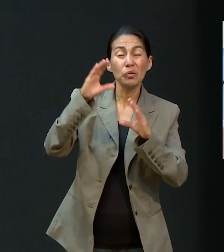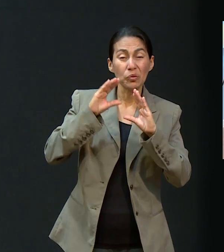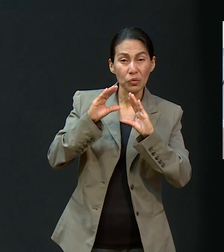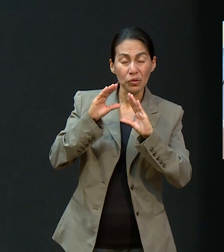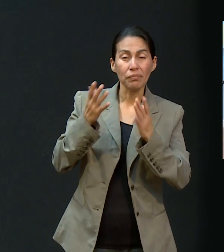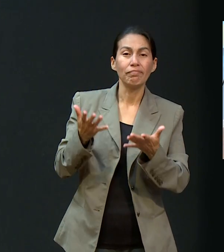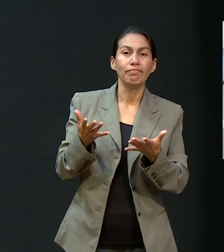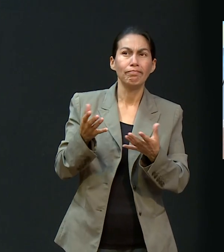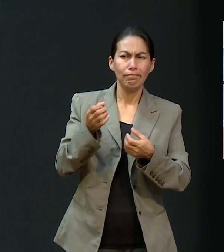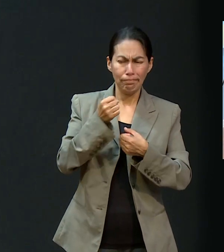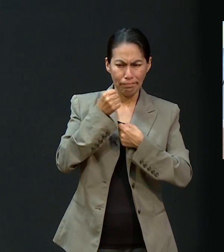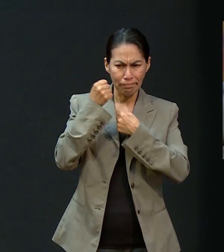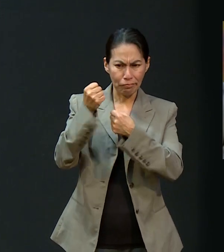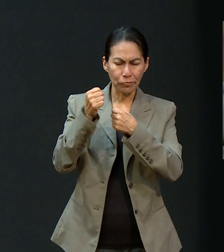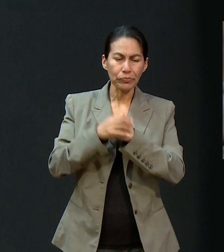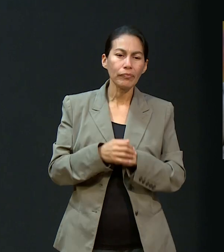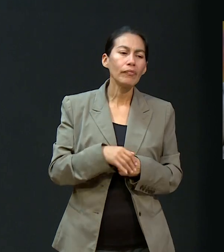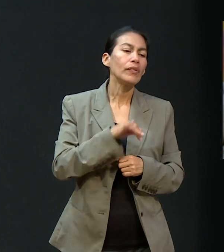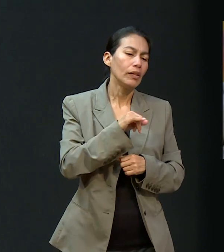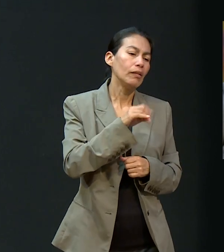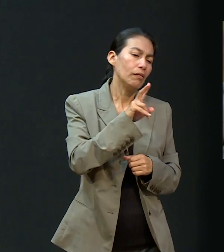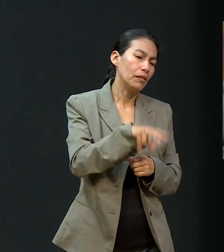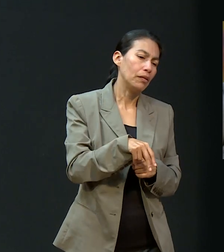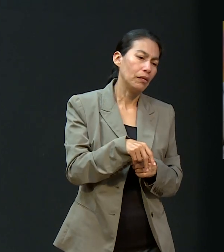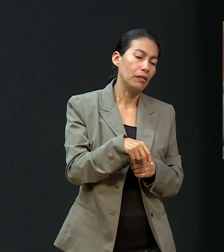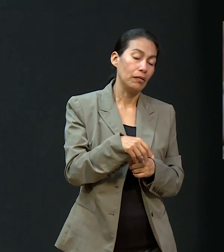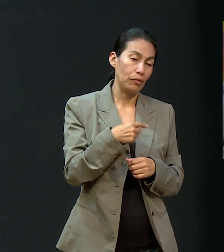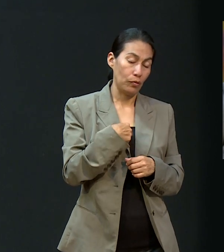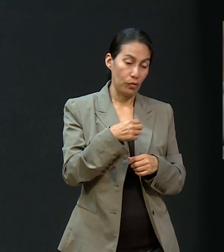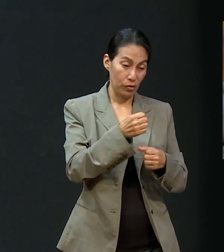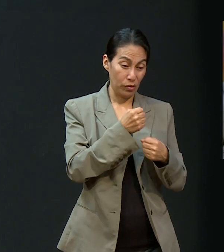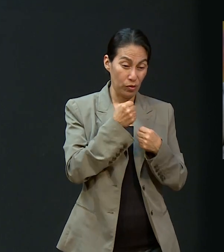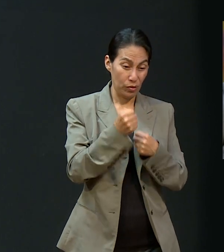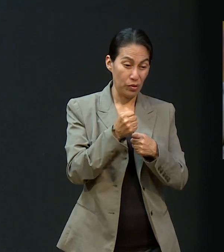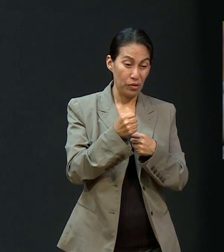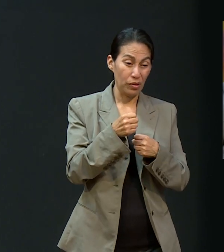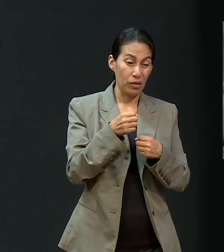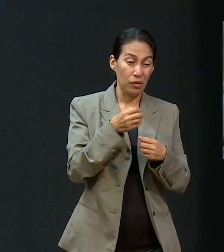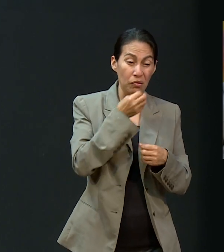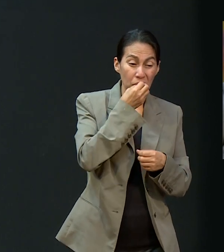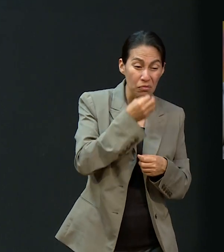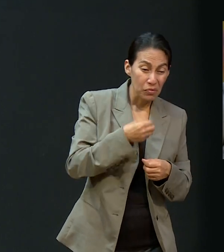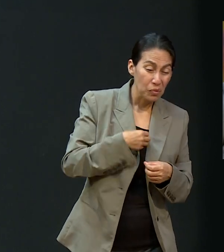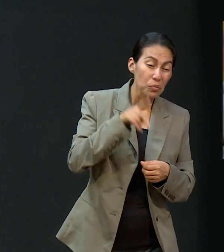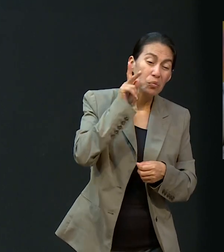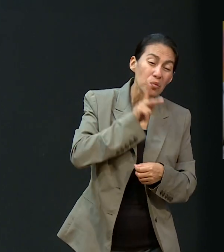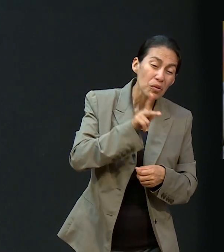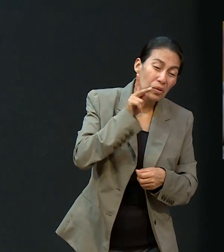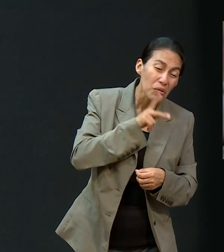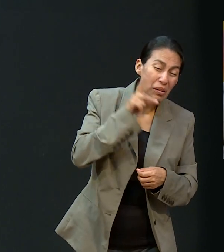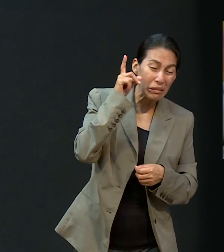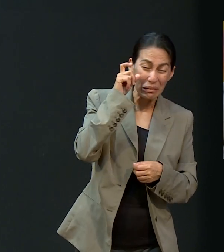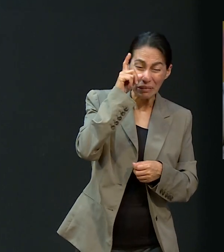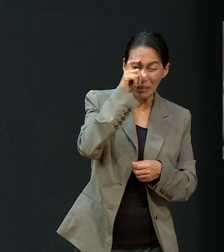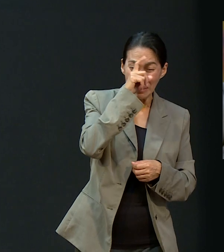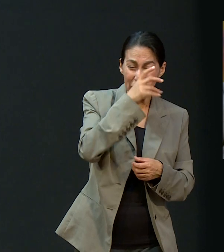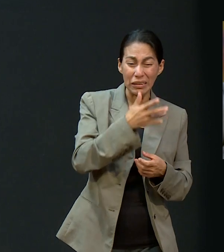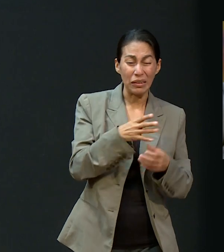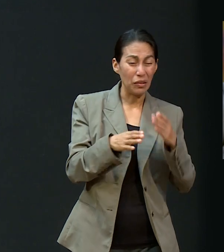sí estoy segura que a pesar de las pruebas o dificultades que podamos enfrentar, inclusive